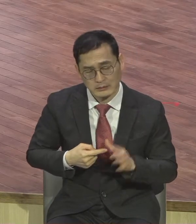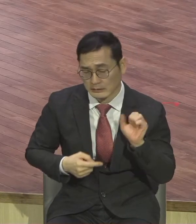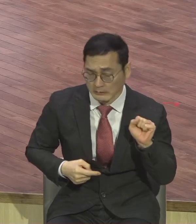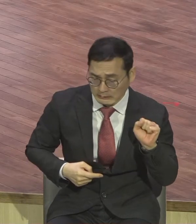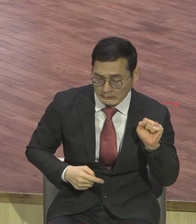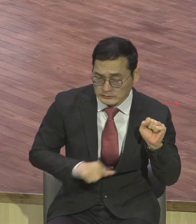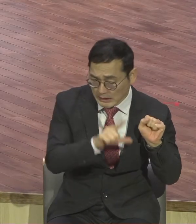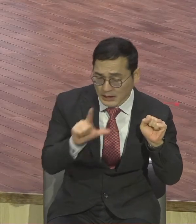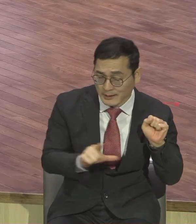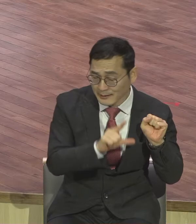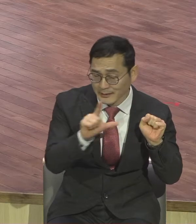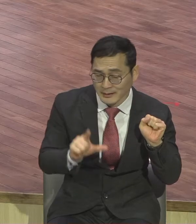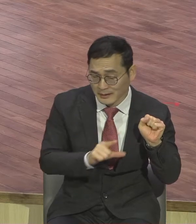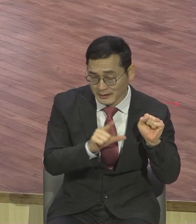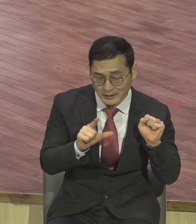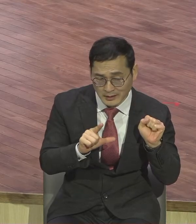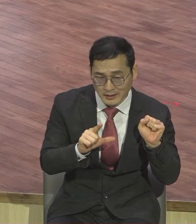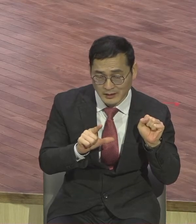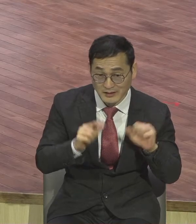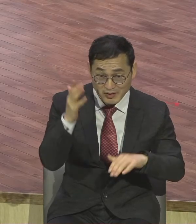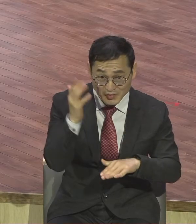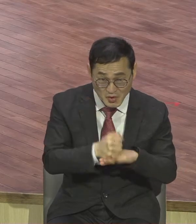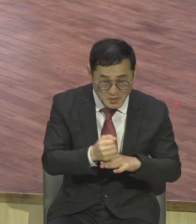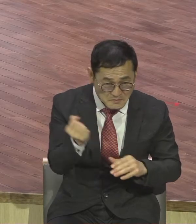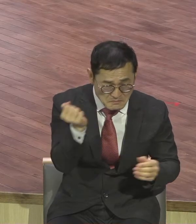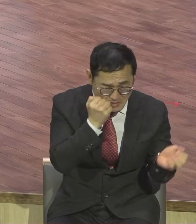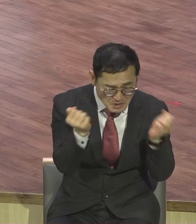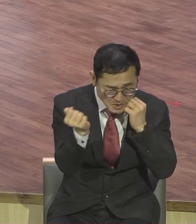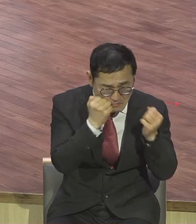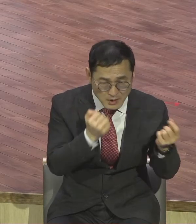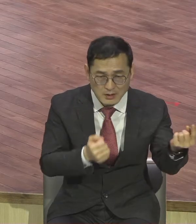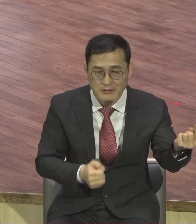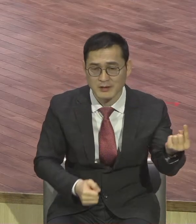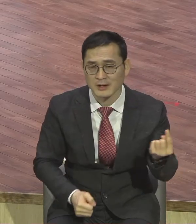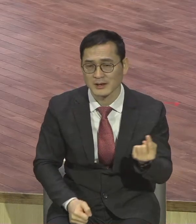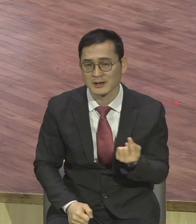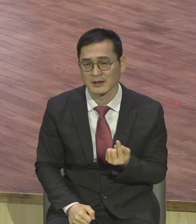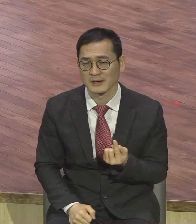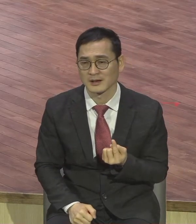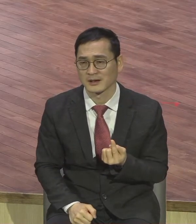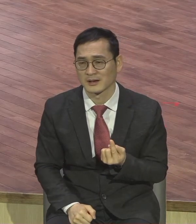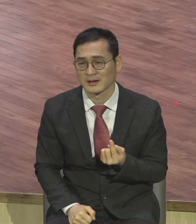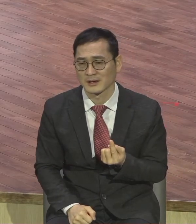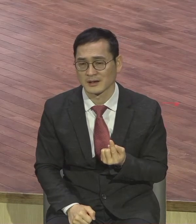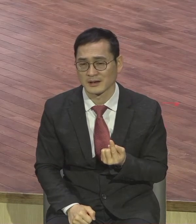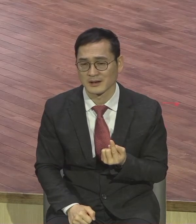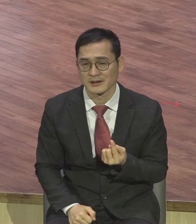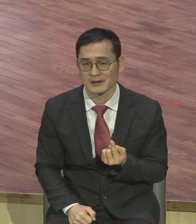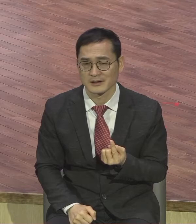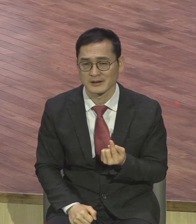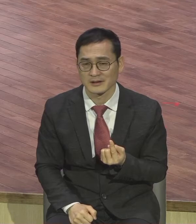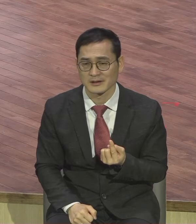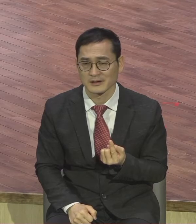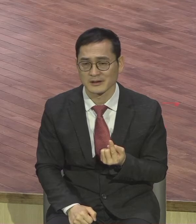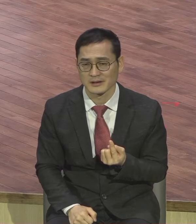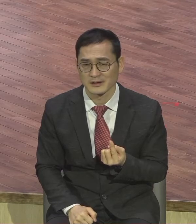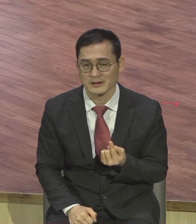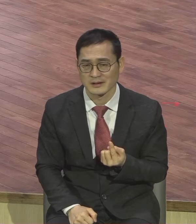모르게 구름텅이에 떨어지고 있는 것을 발견할 수 있어요. 어느 순간에 제가 이